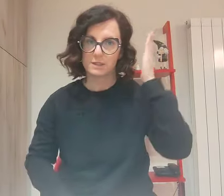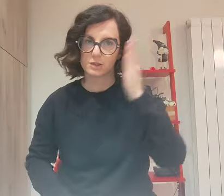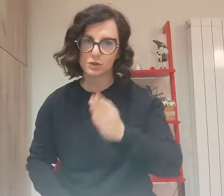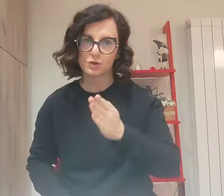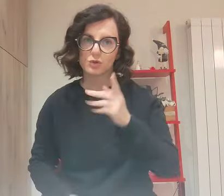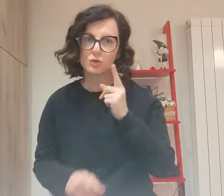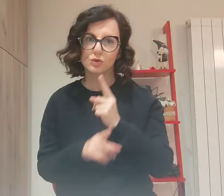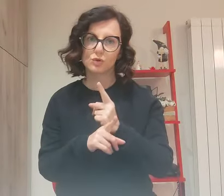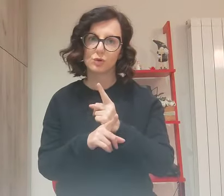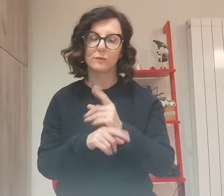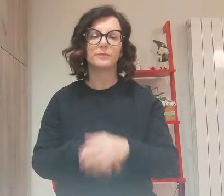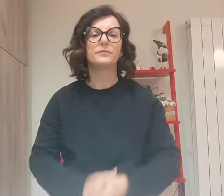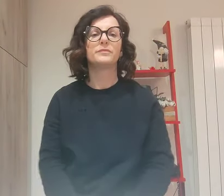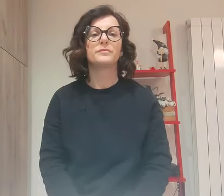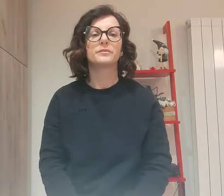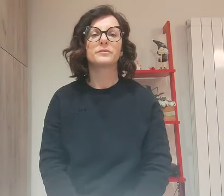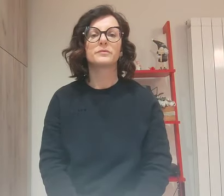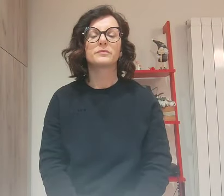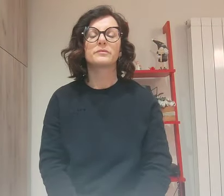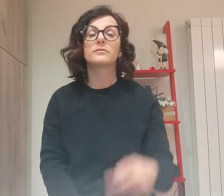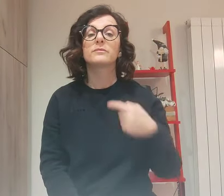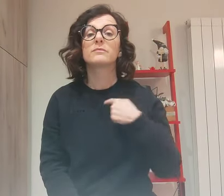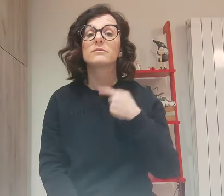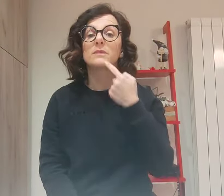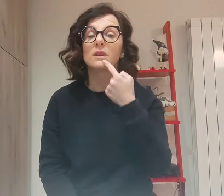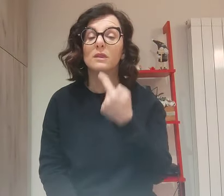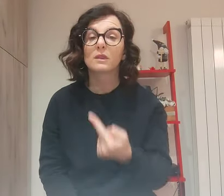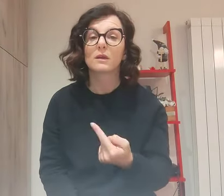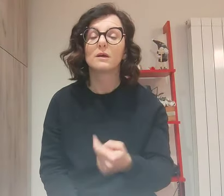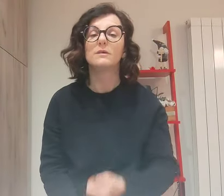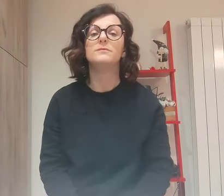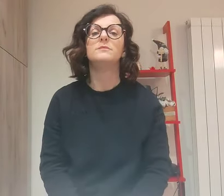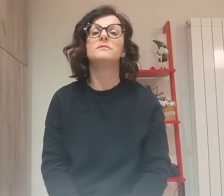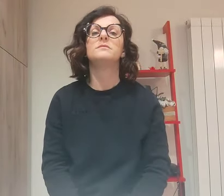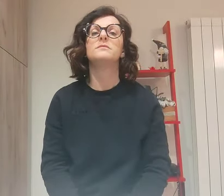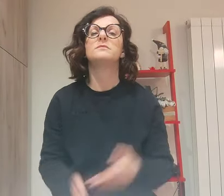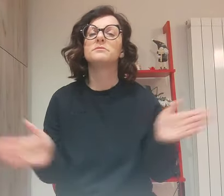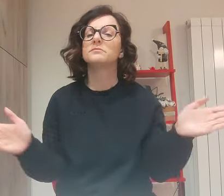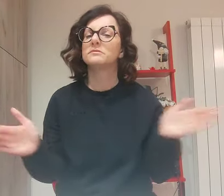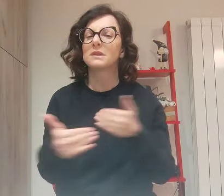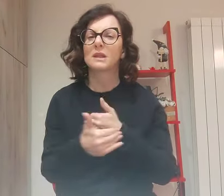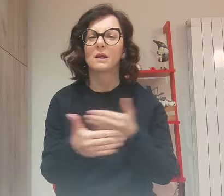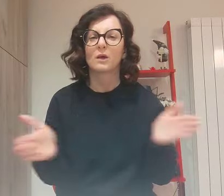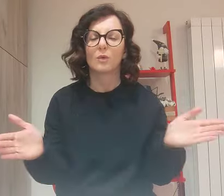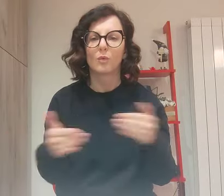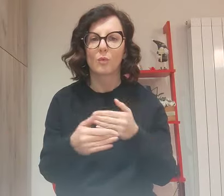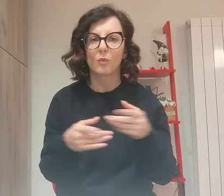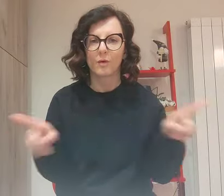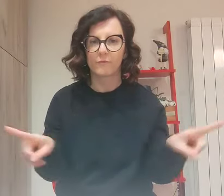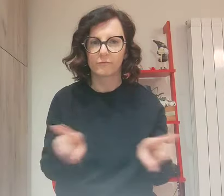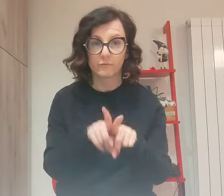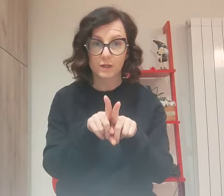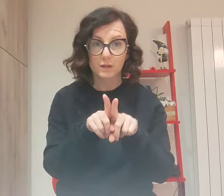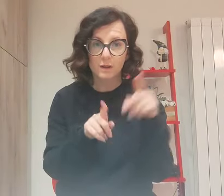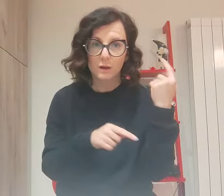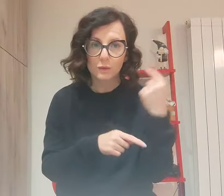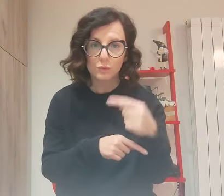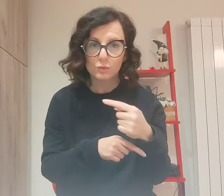Ma io vi dico Chiunque si adira con il proprio fratello dovrà